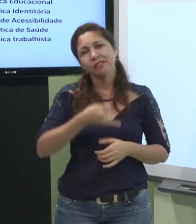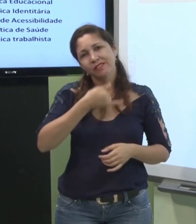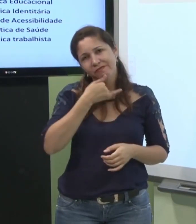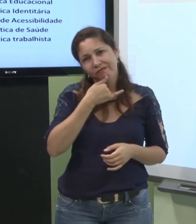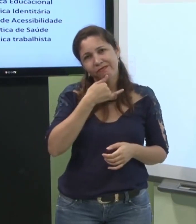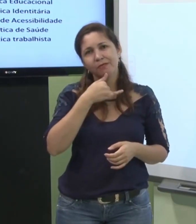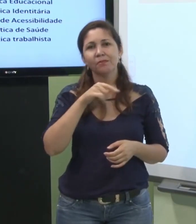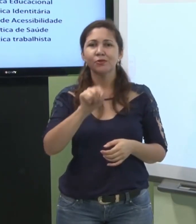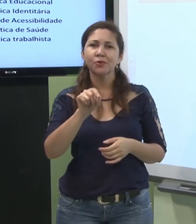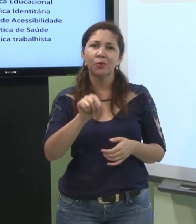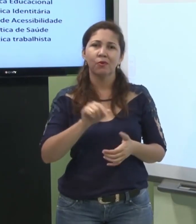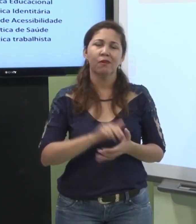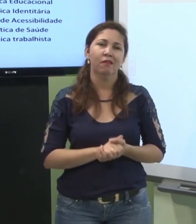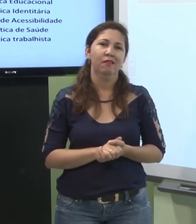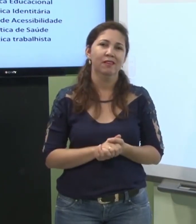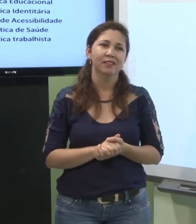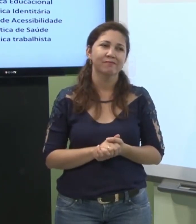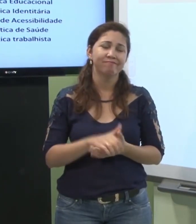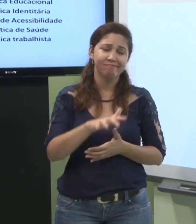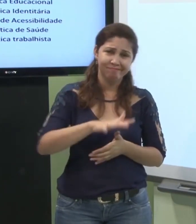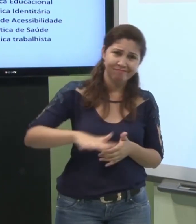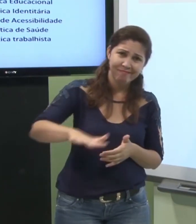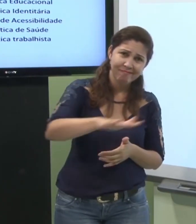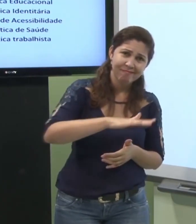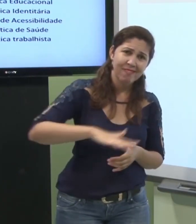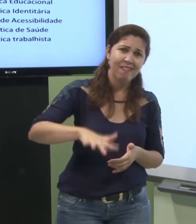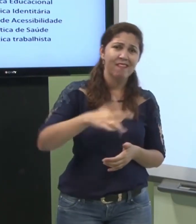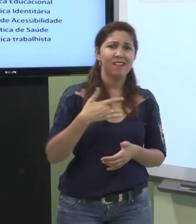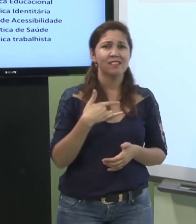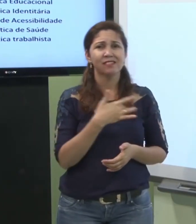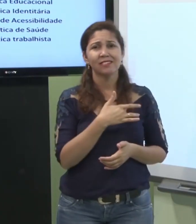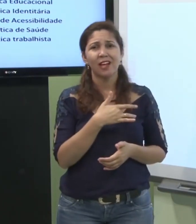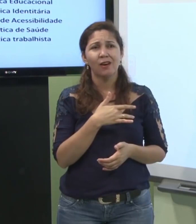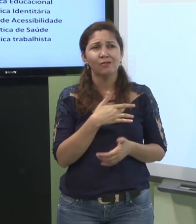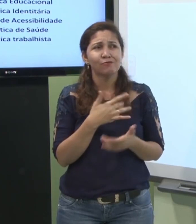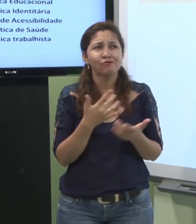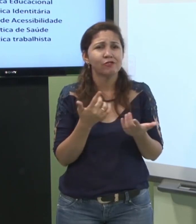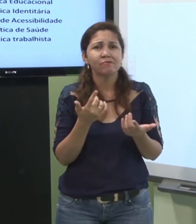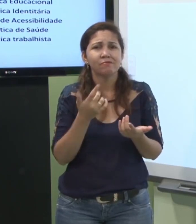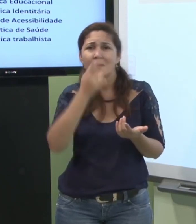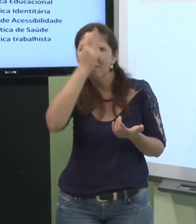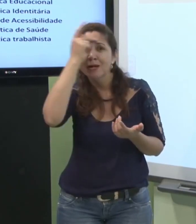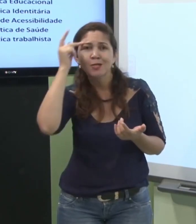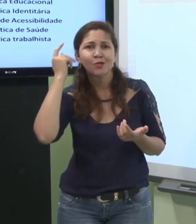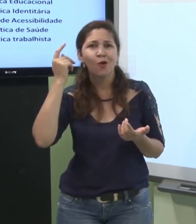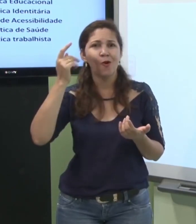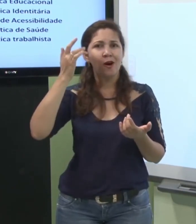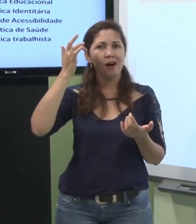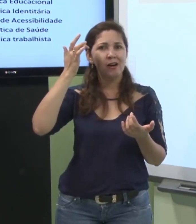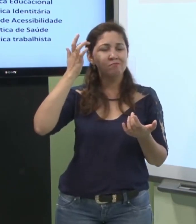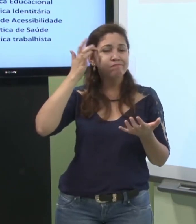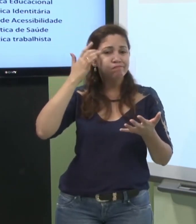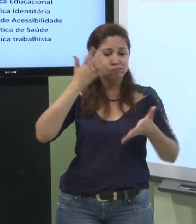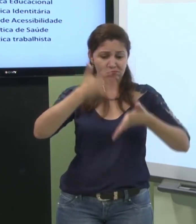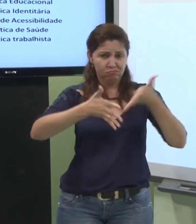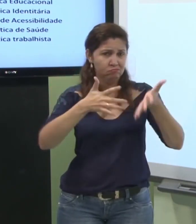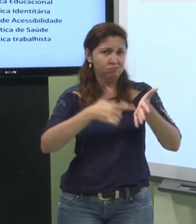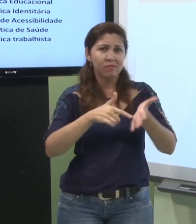infelizmente os profissionais de saúde não conhecem língua de sinais não conhecem nem o básico da língua